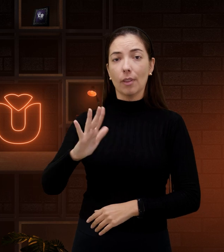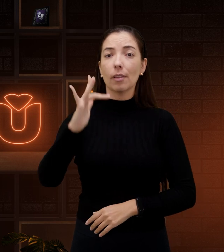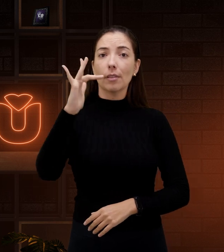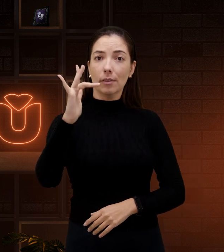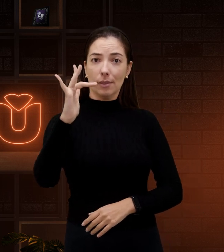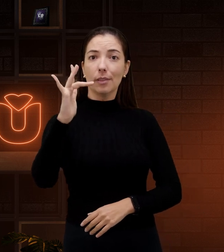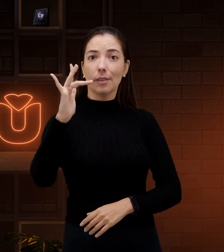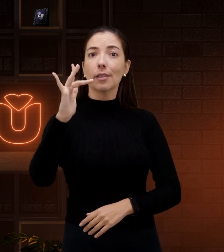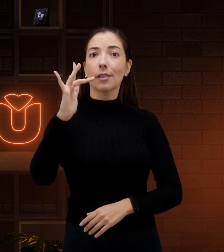estou fazendo a minha mão.